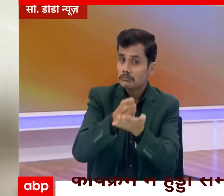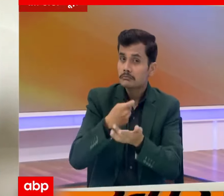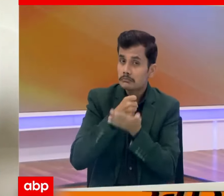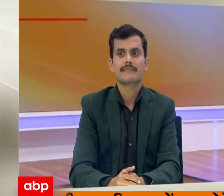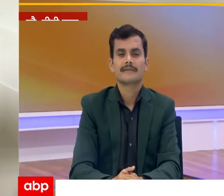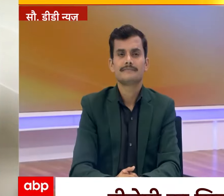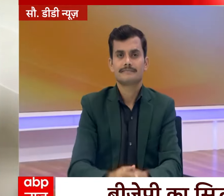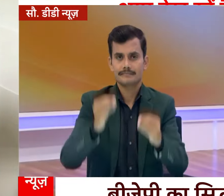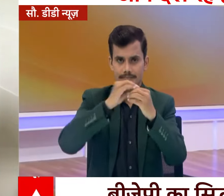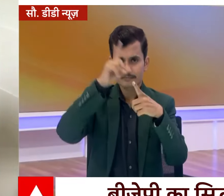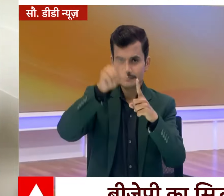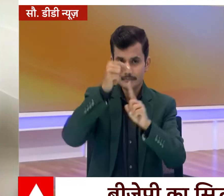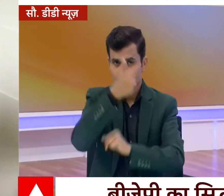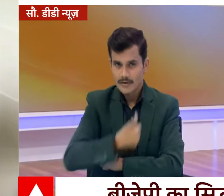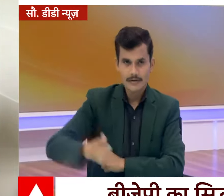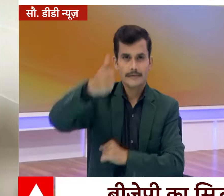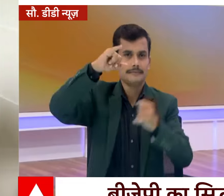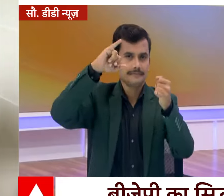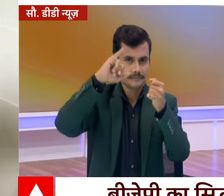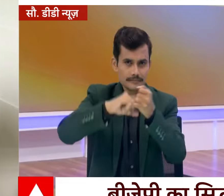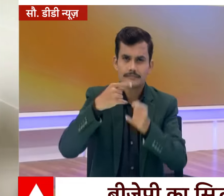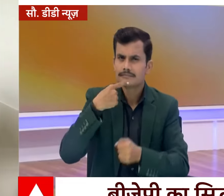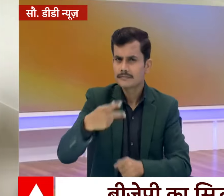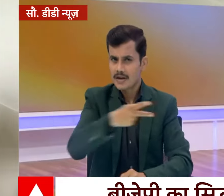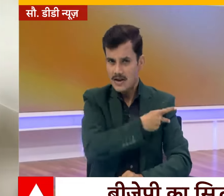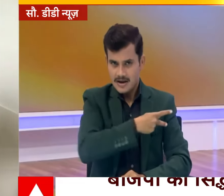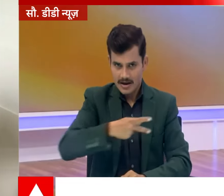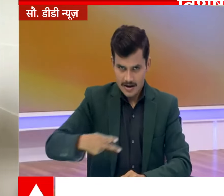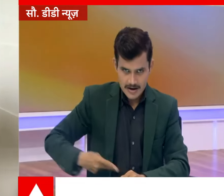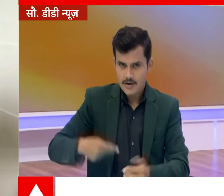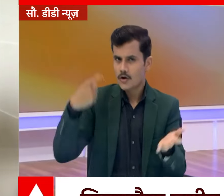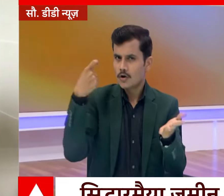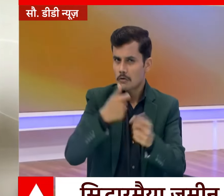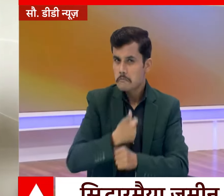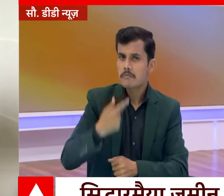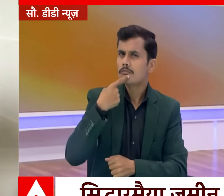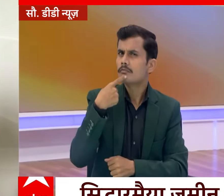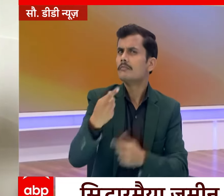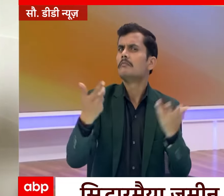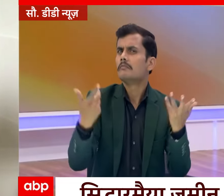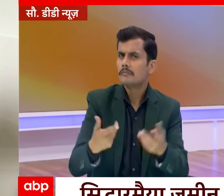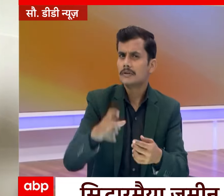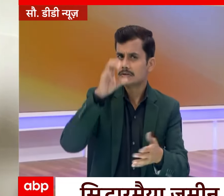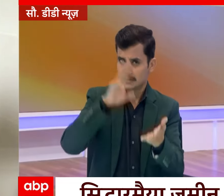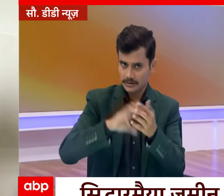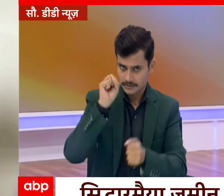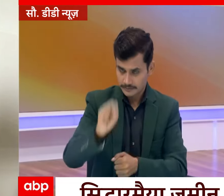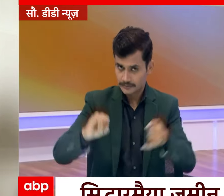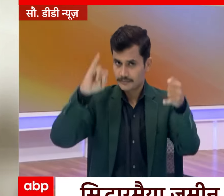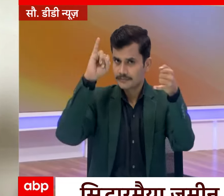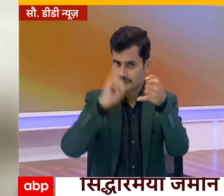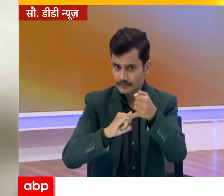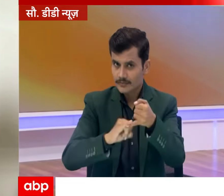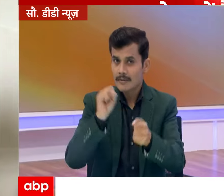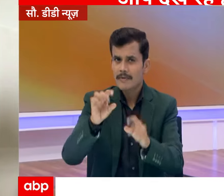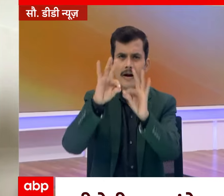वादा किया है पाशपापरवक्ता सुधान शुतरवेदी ने करनाटक लोकायुक्त के आदेश का हवाला देते हुए कहा कि मुख्यमंत्री सिदरमया